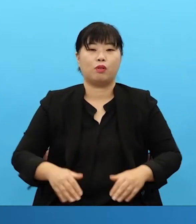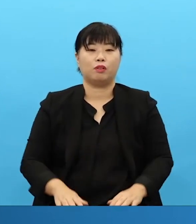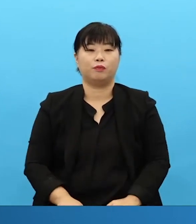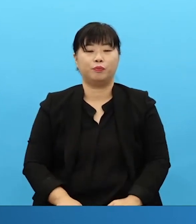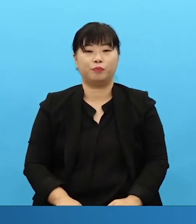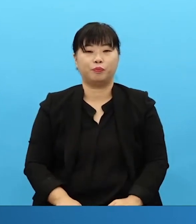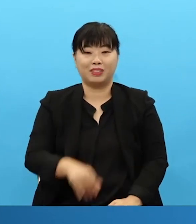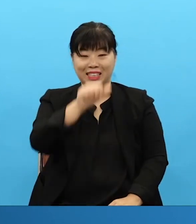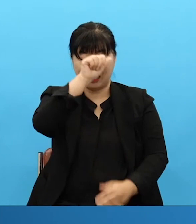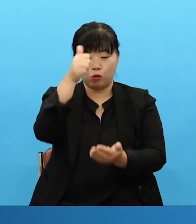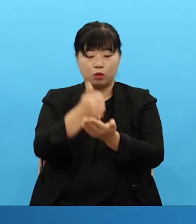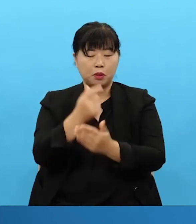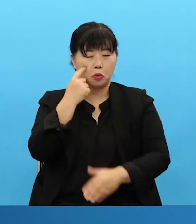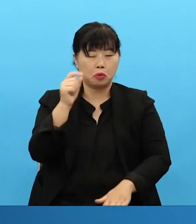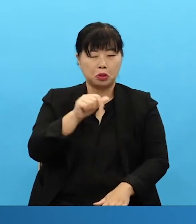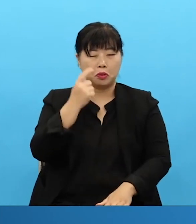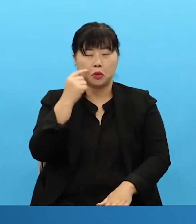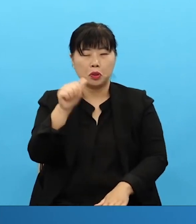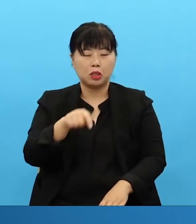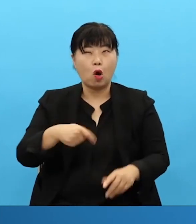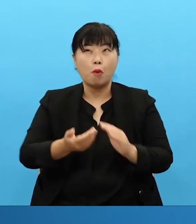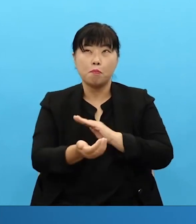And elders you need to be in very forefront of this so that the church can follow.